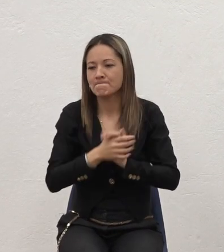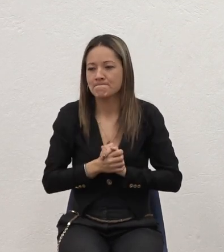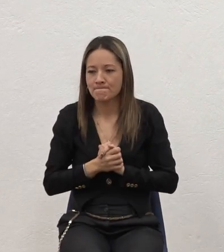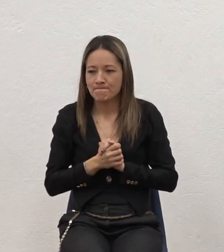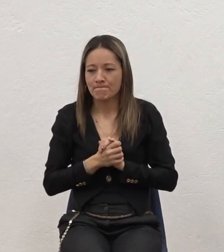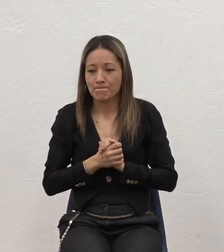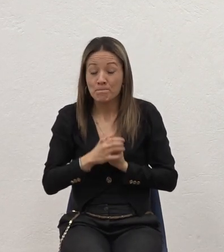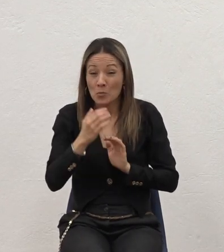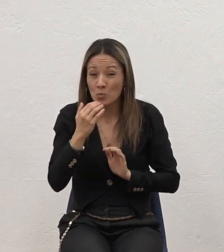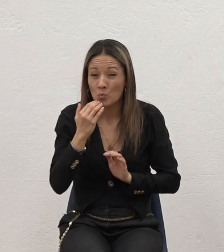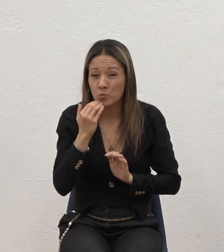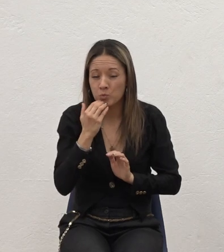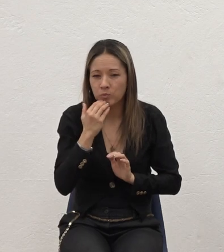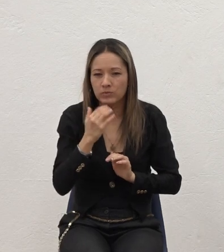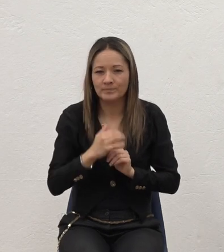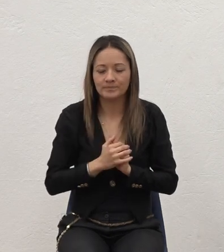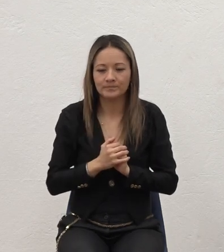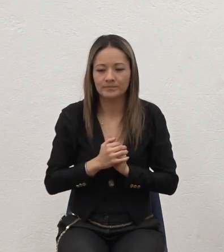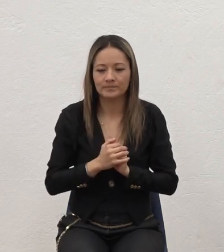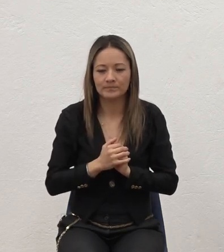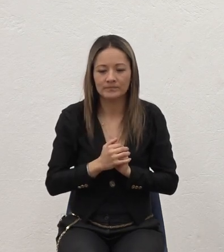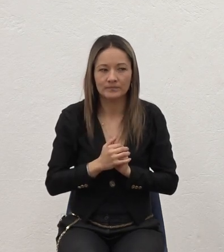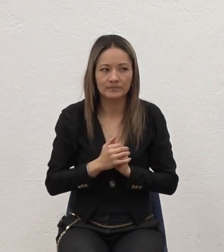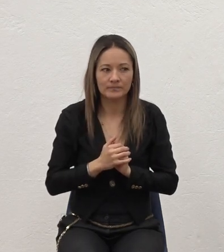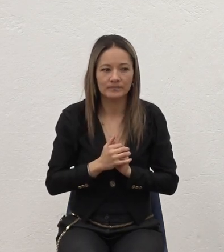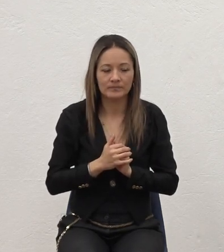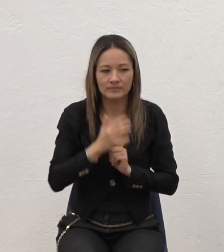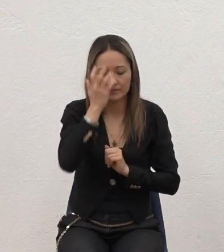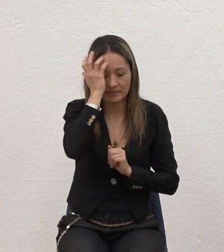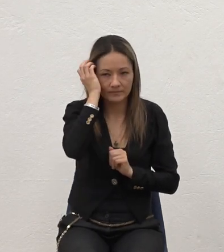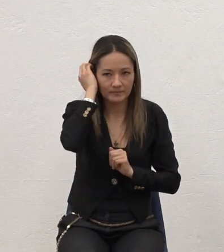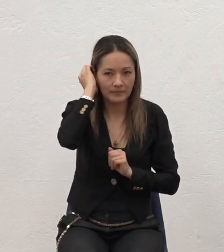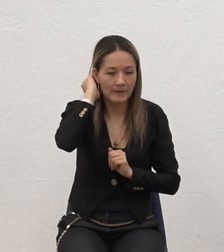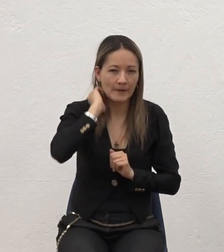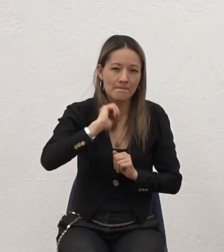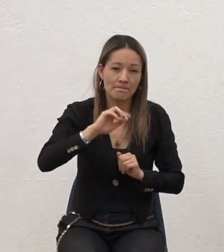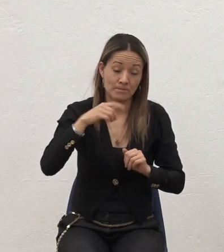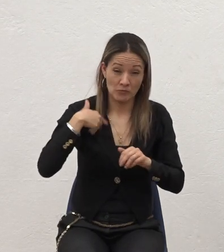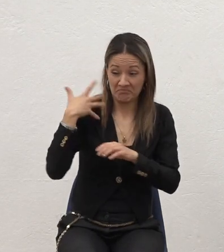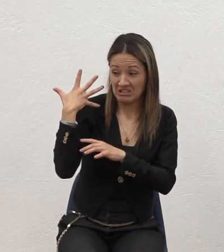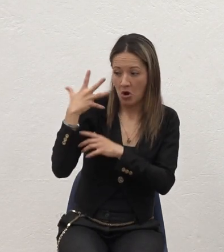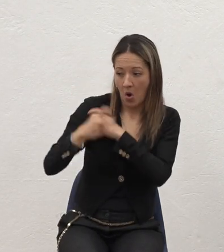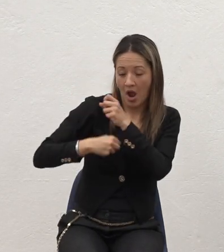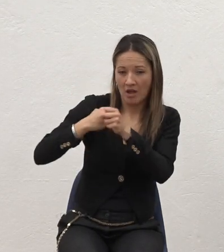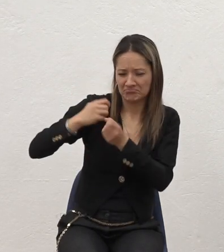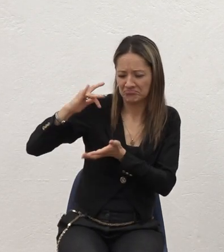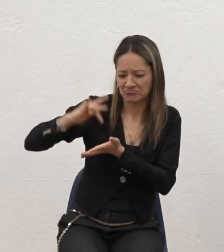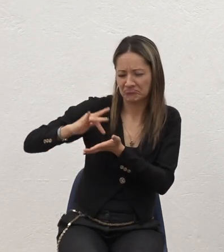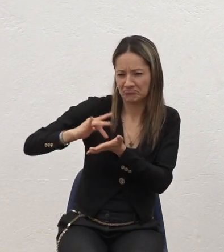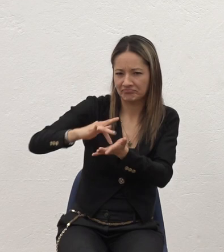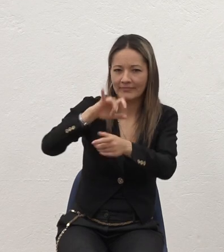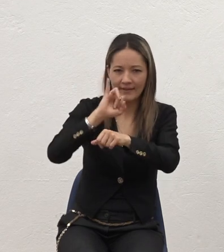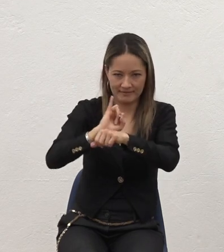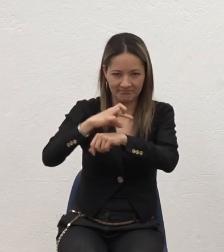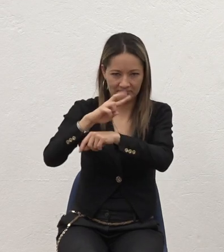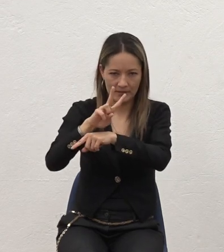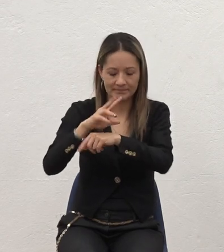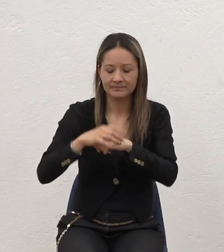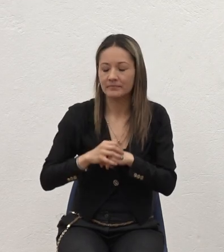Cuando En esos Yo llevo 5 años En palabra vida Lo que pasa es que Yo sé si de pronto Muchos no me